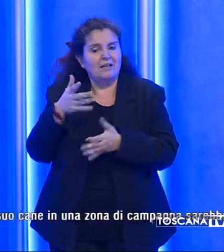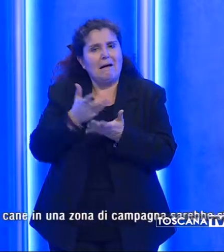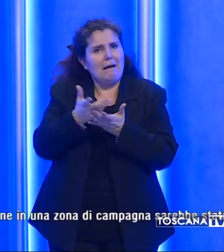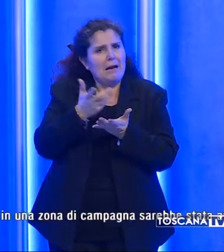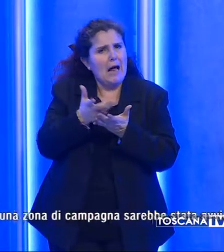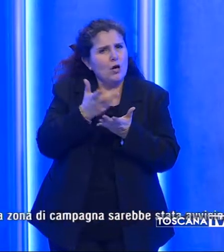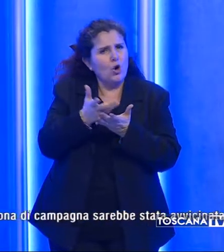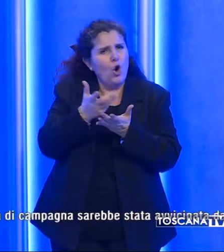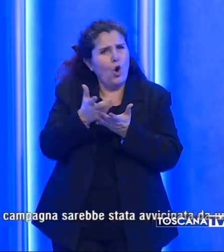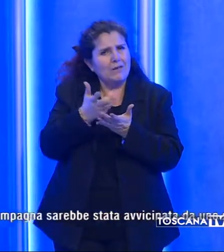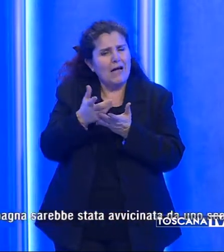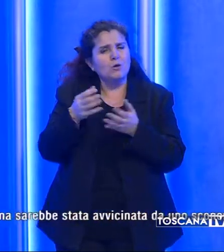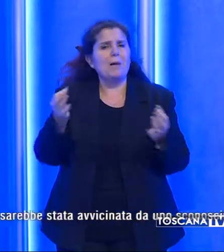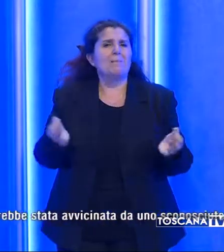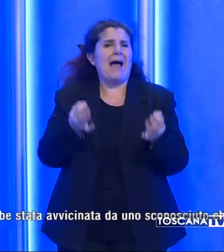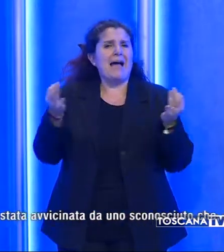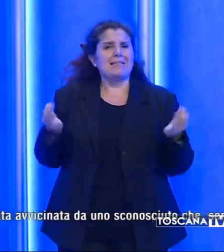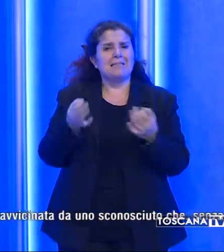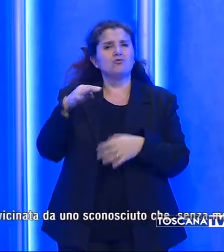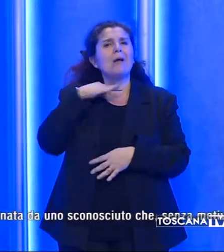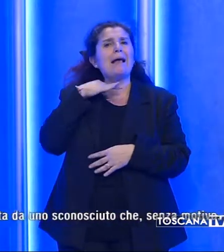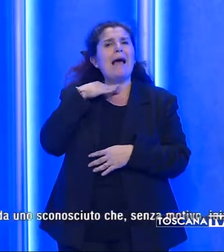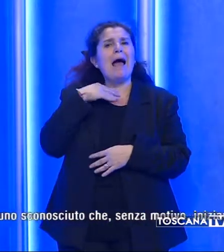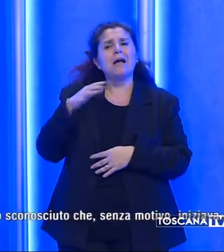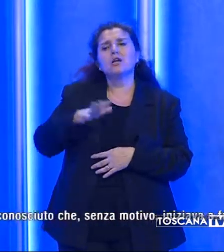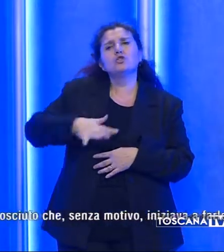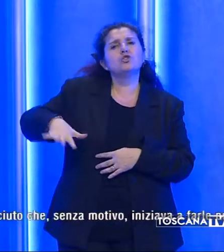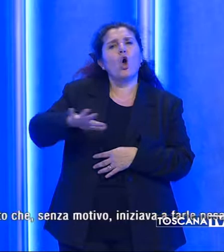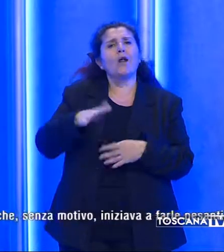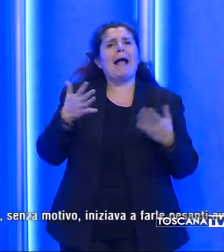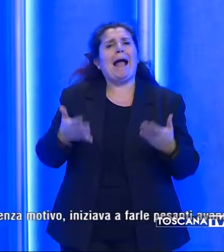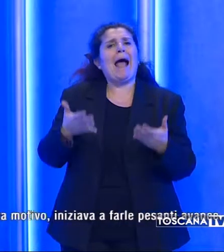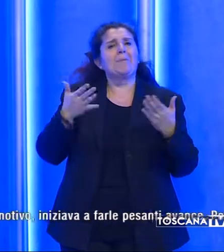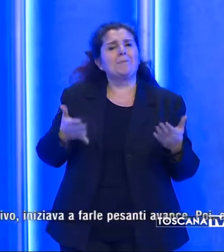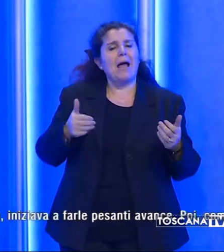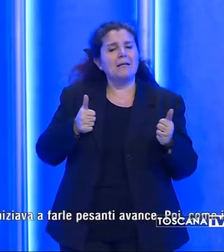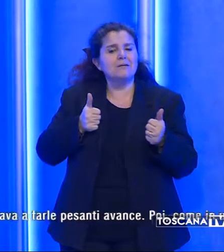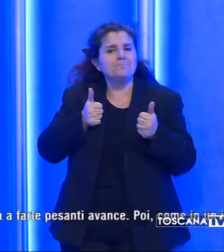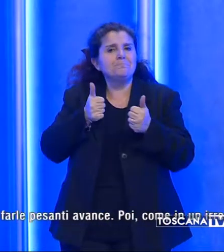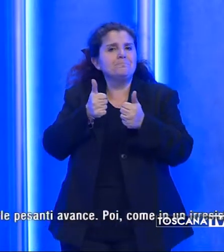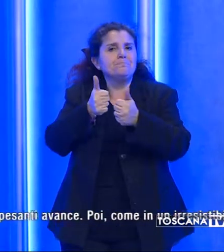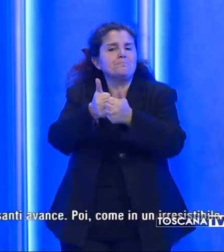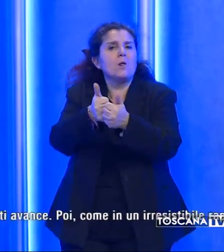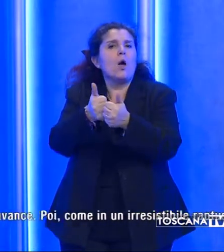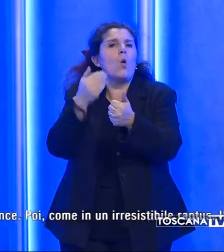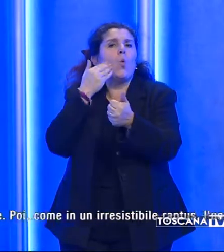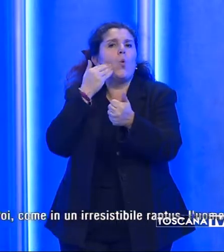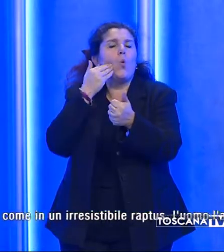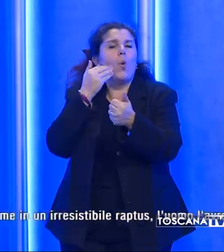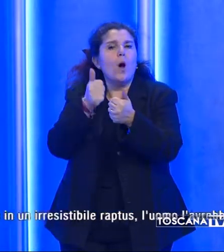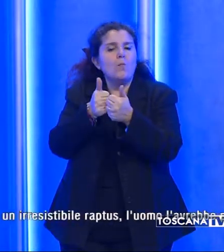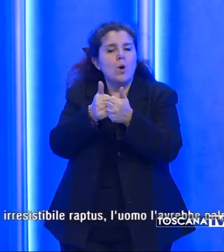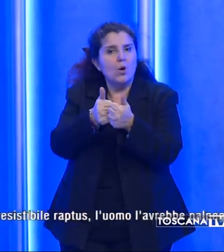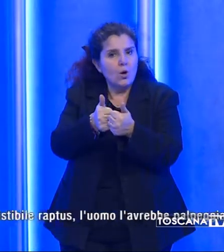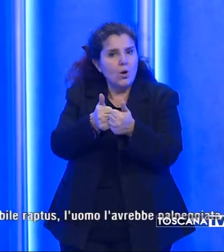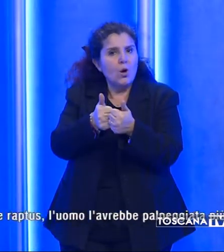raccontato che mentre era a passeggio con il cane in una zona di campagna sarebbe stata avvicinata da uno sconosciuto